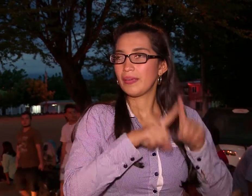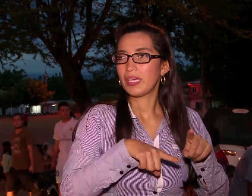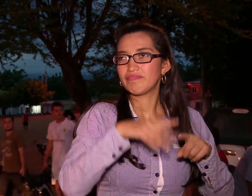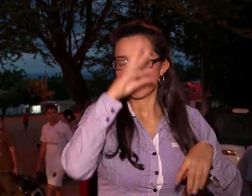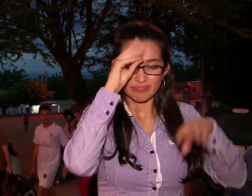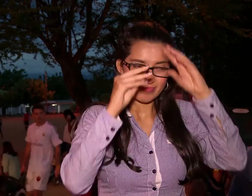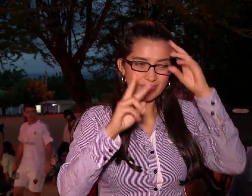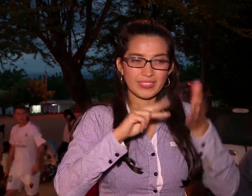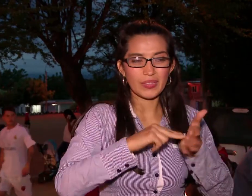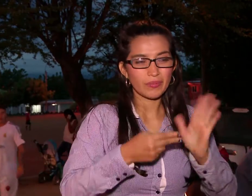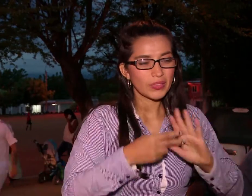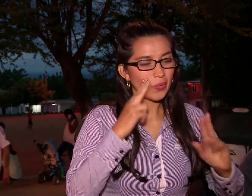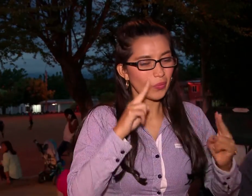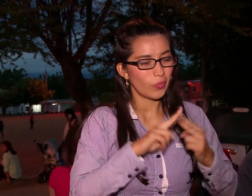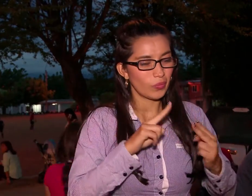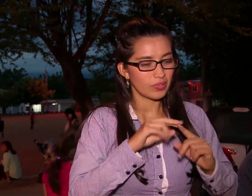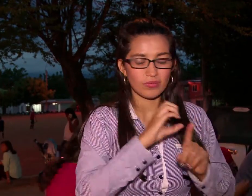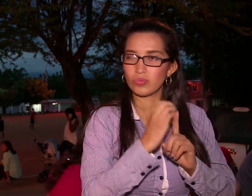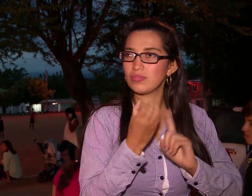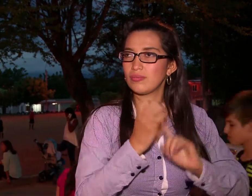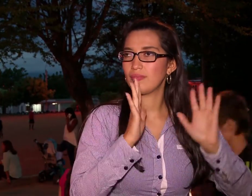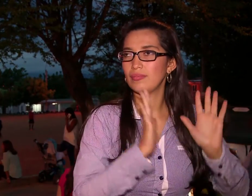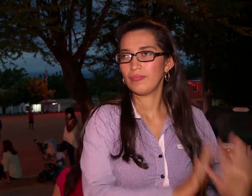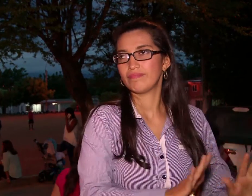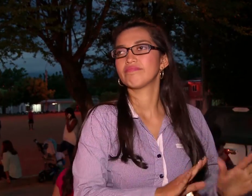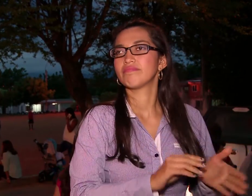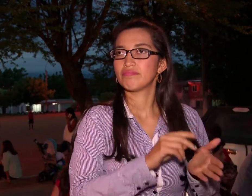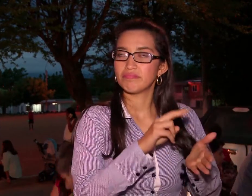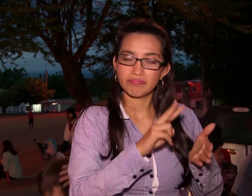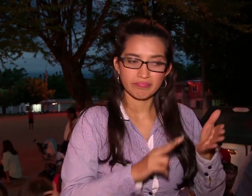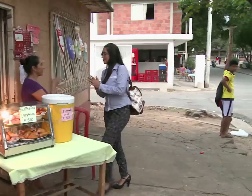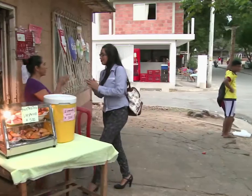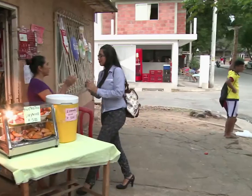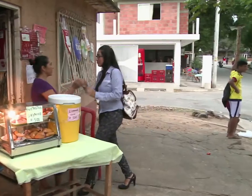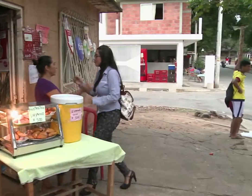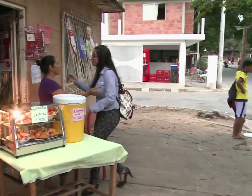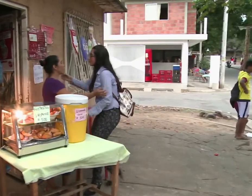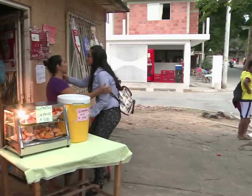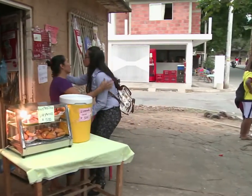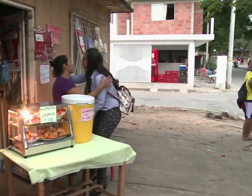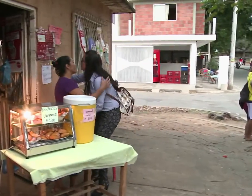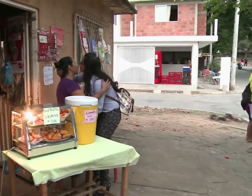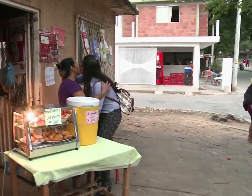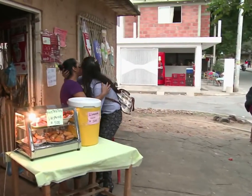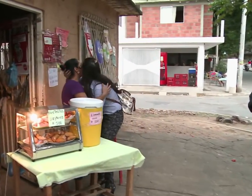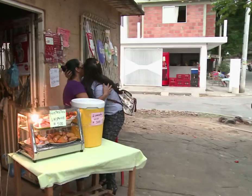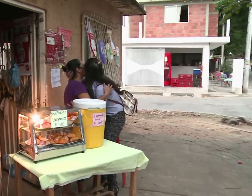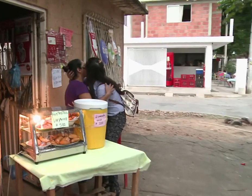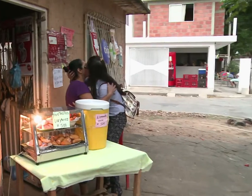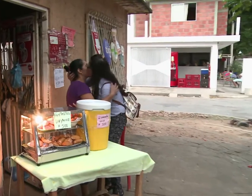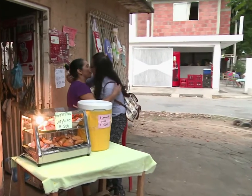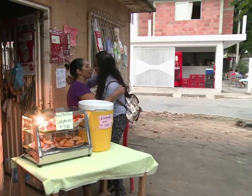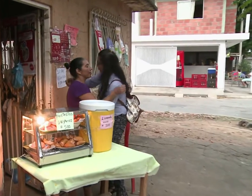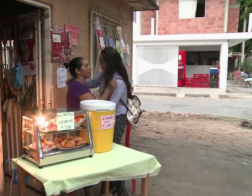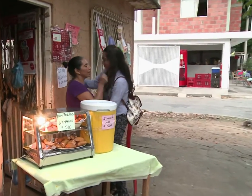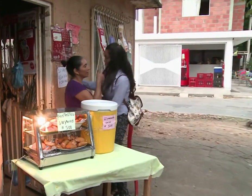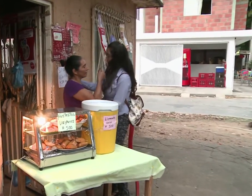capacitarme mucho. Entonces adquiero más conocimientos en diferentes áreas y culturas a través del Internet. Me siento